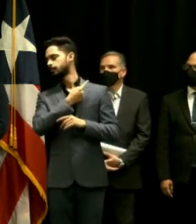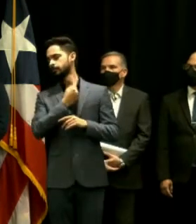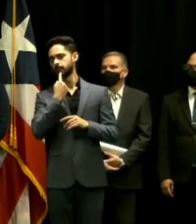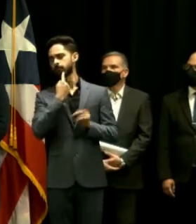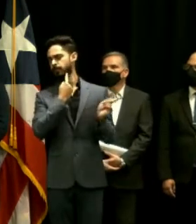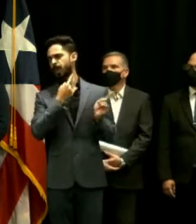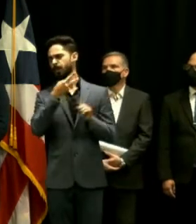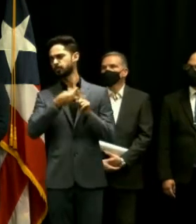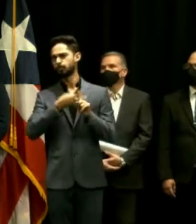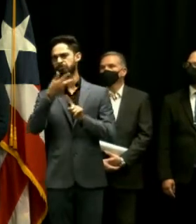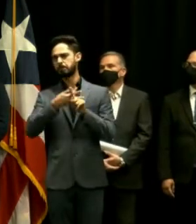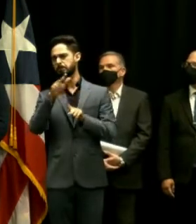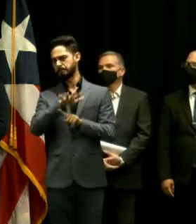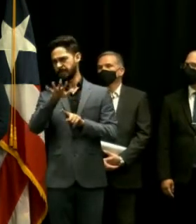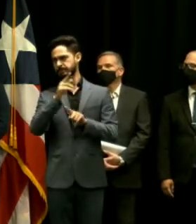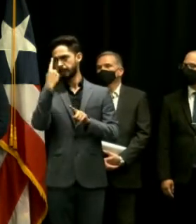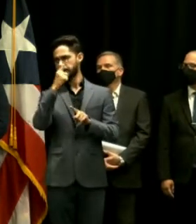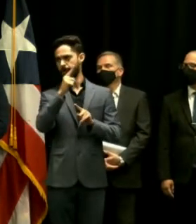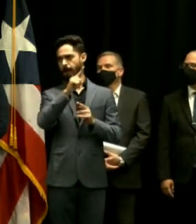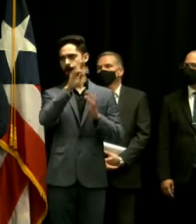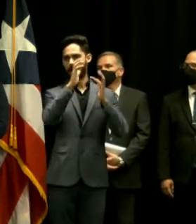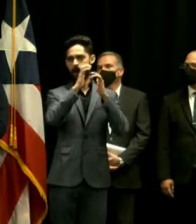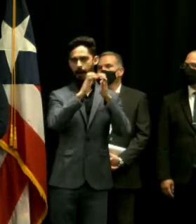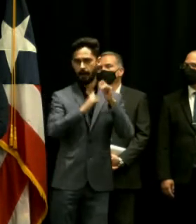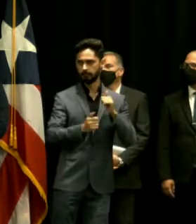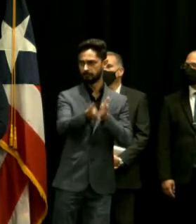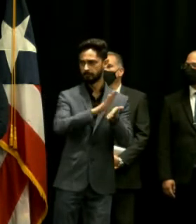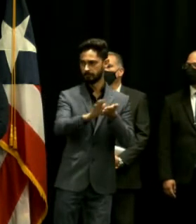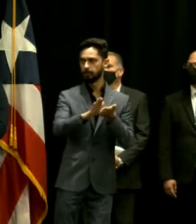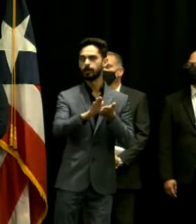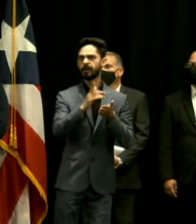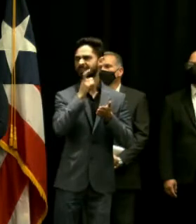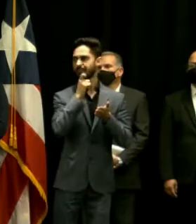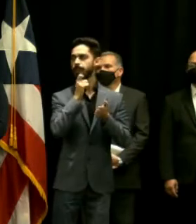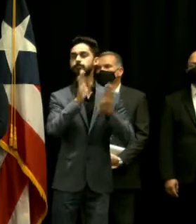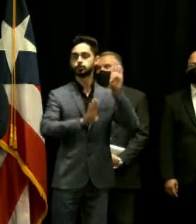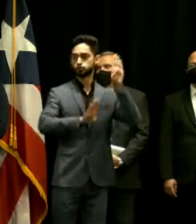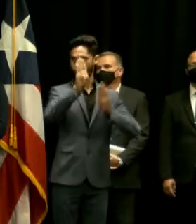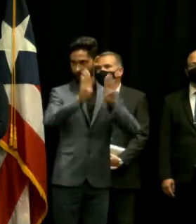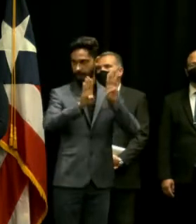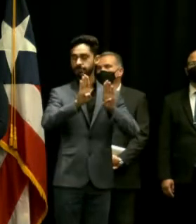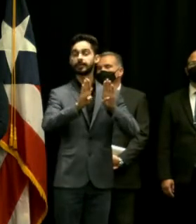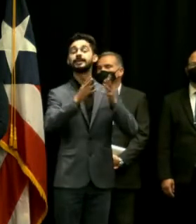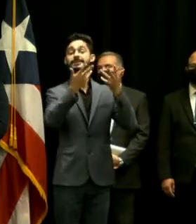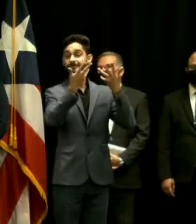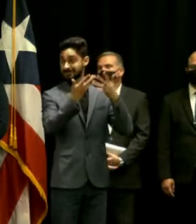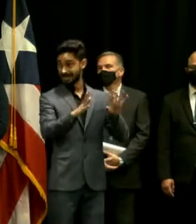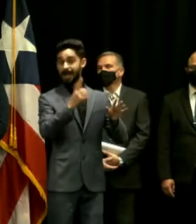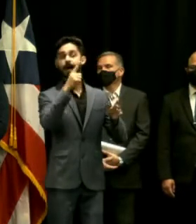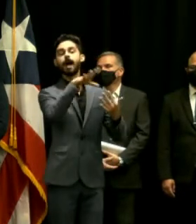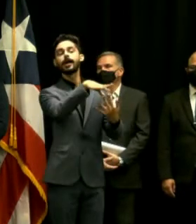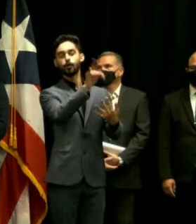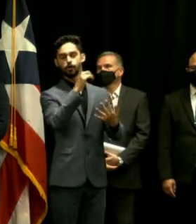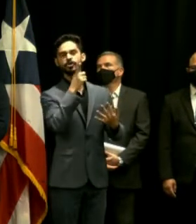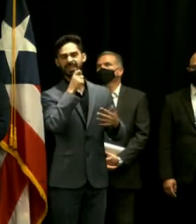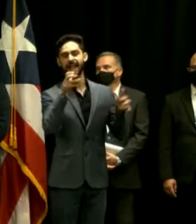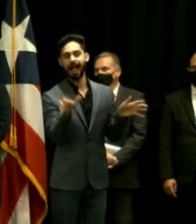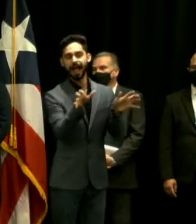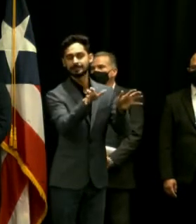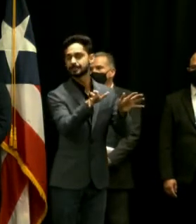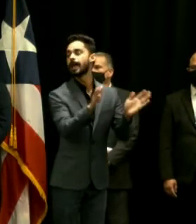entonces cuando esté culminando el proceso de demolición ahí es que sale la subasta para el diseño y construcción